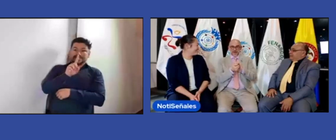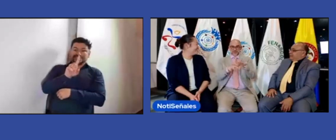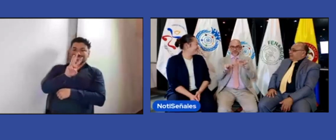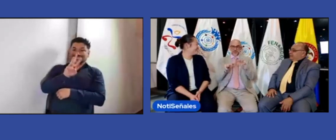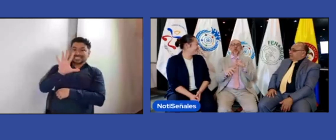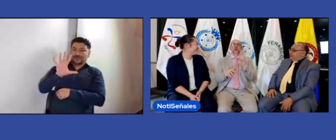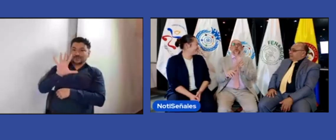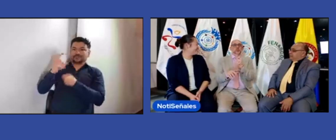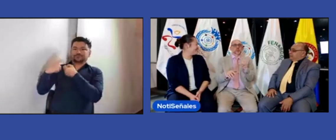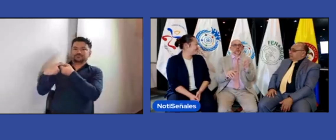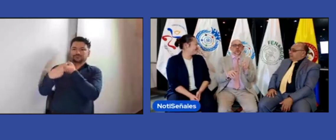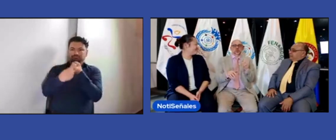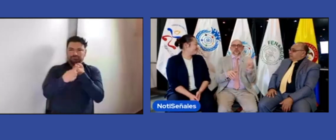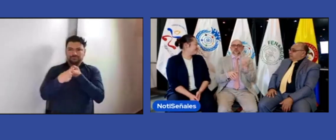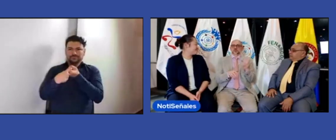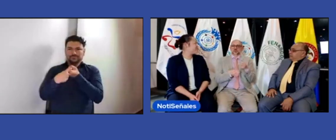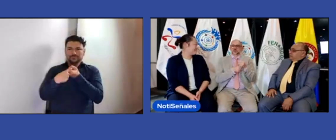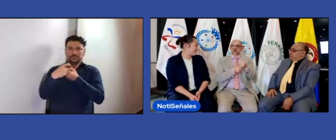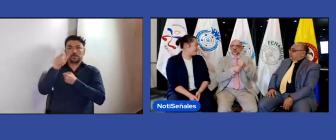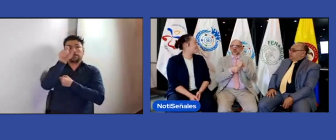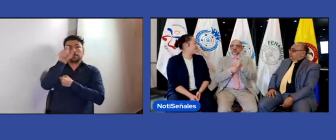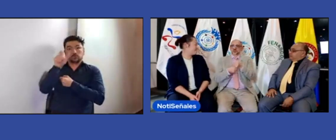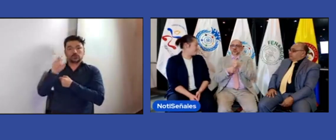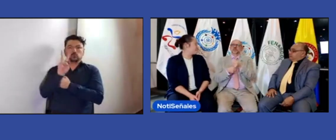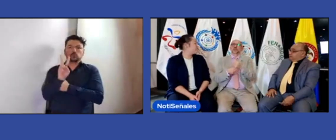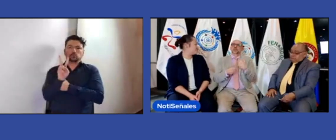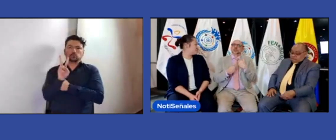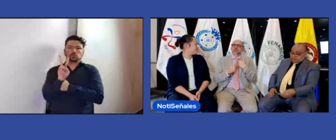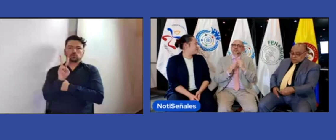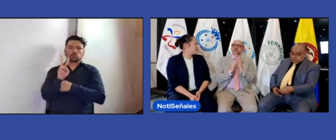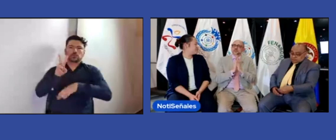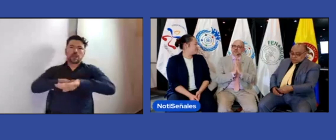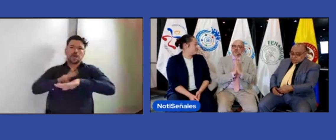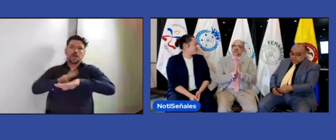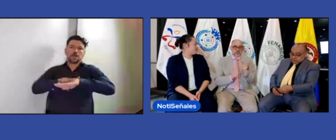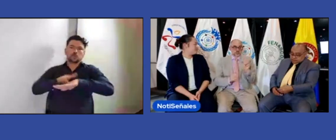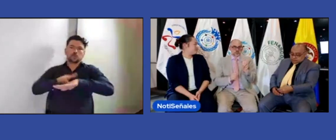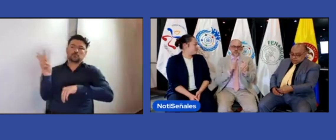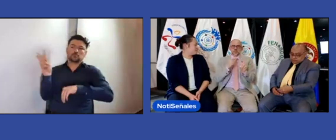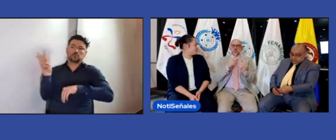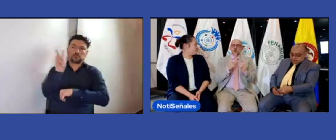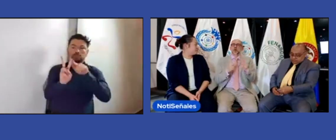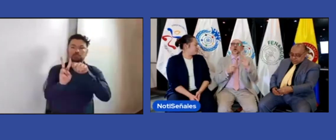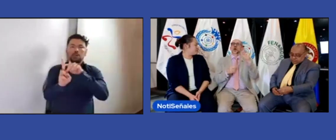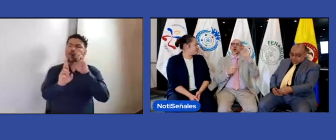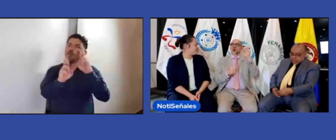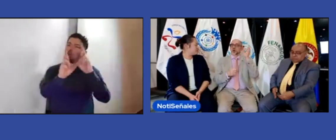miembros. Cada uno de los 135 miembros da a esos dos representantes.